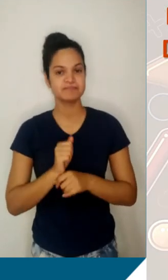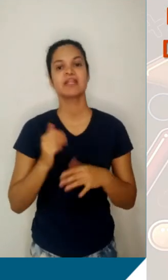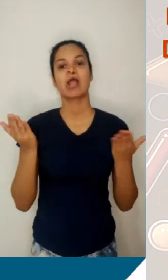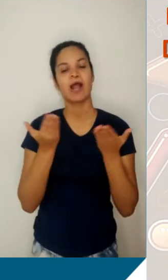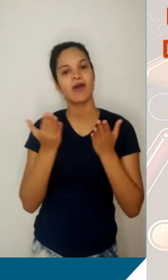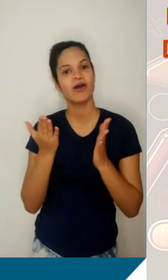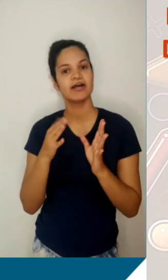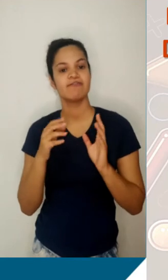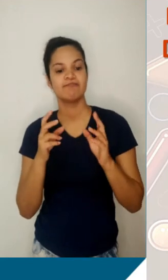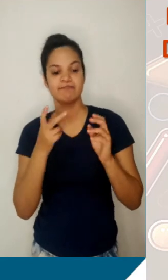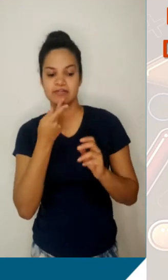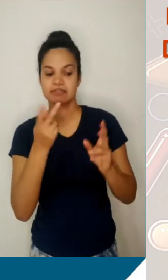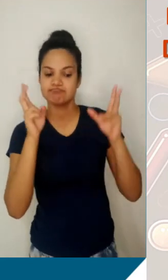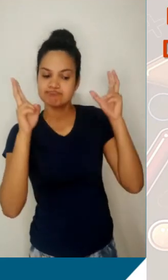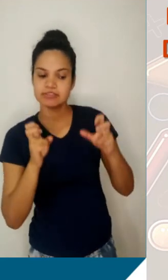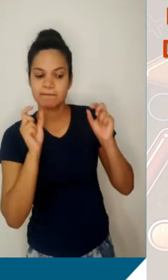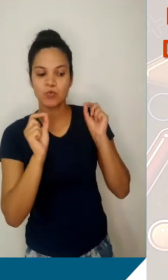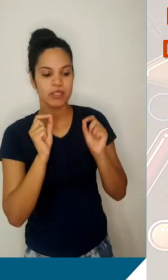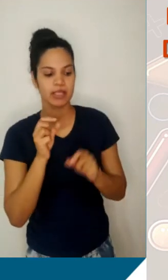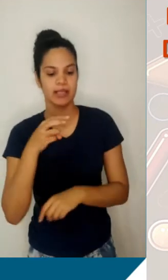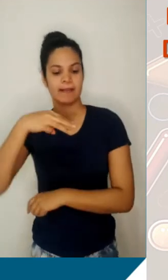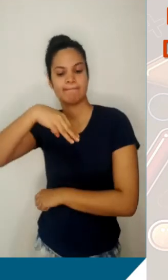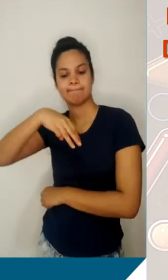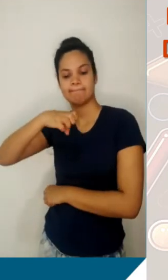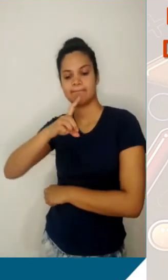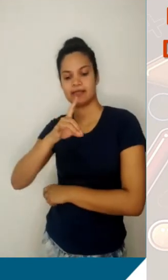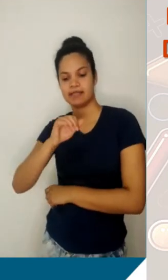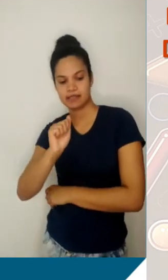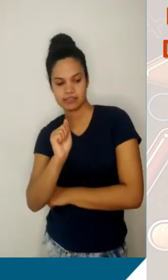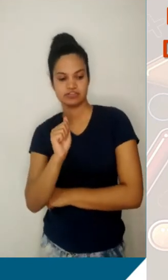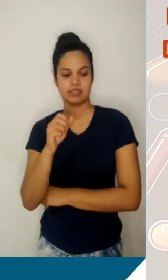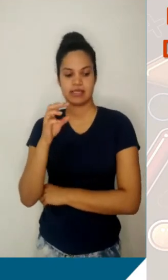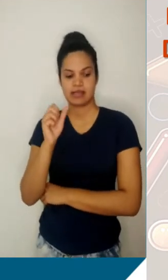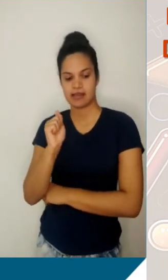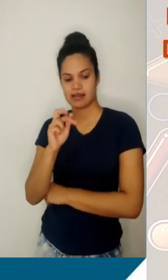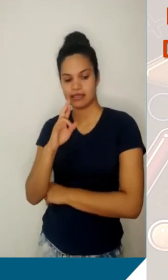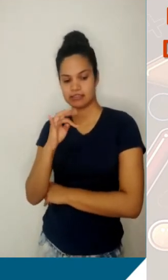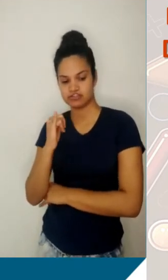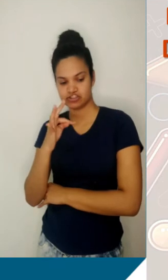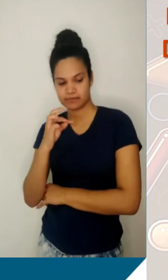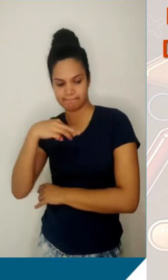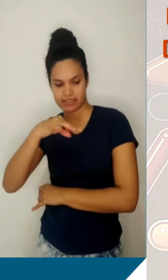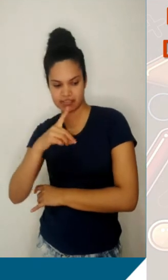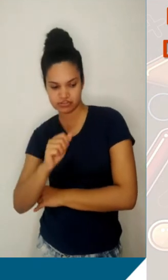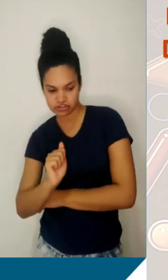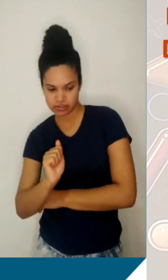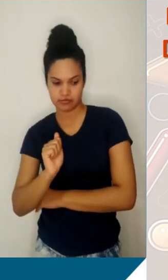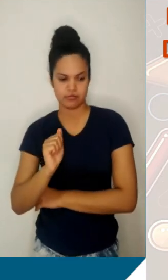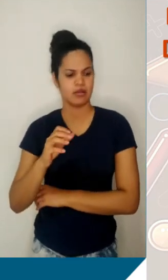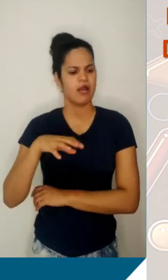Então, agora a gente vai falar um pouco com vocês sobre a média aritmética dos equidistantes. Mas o que é isso? Equidistantes